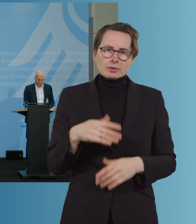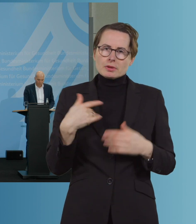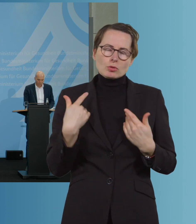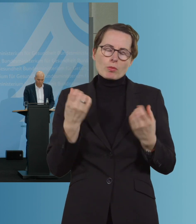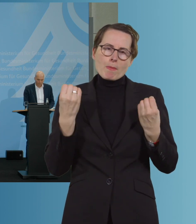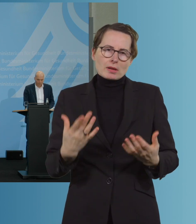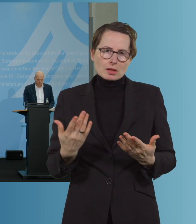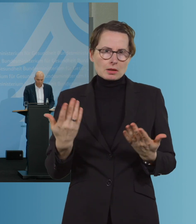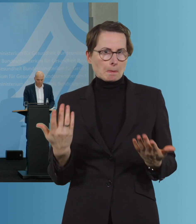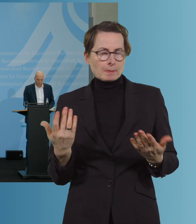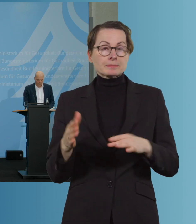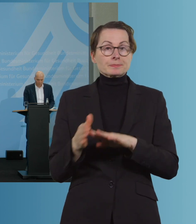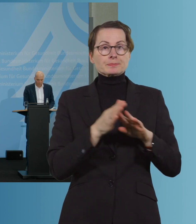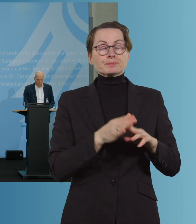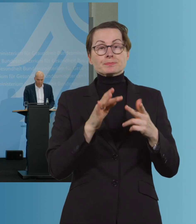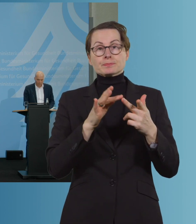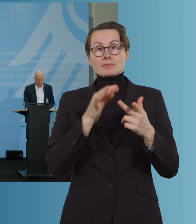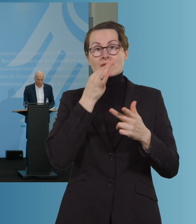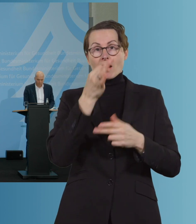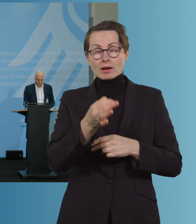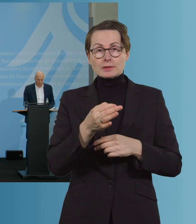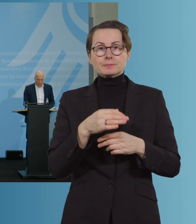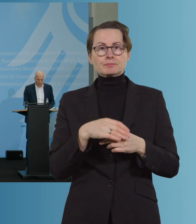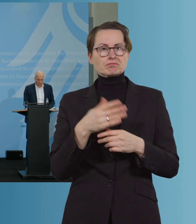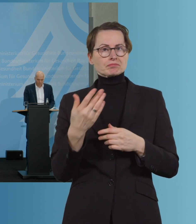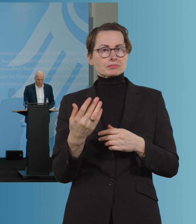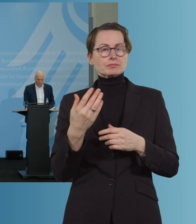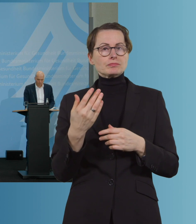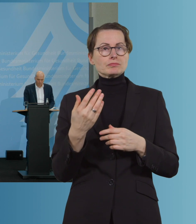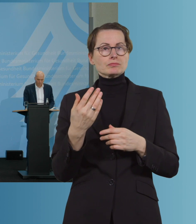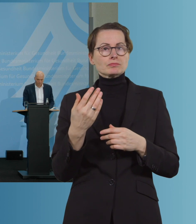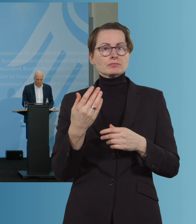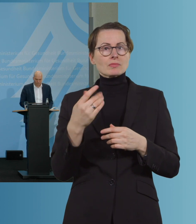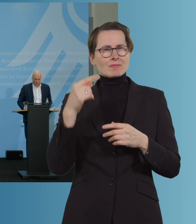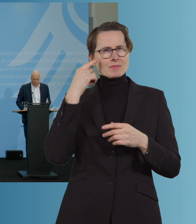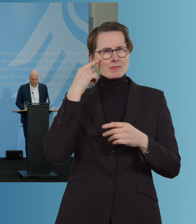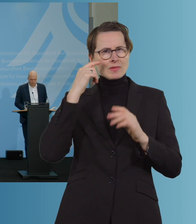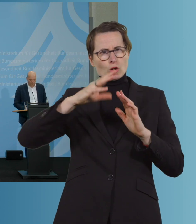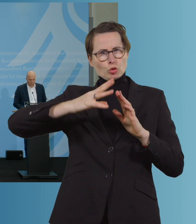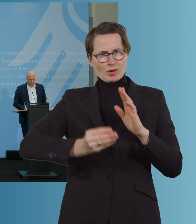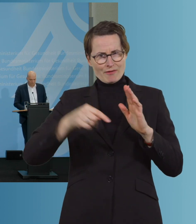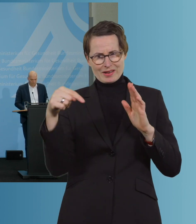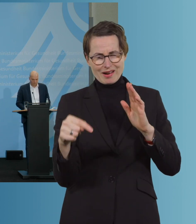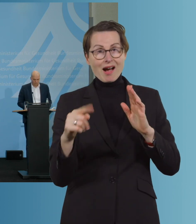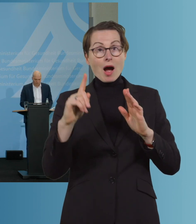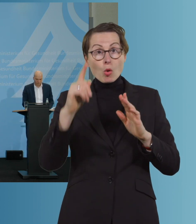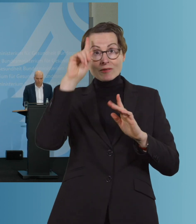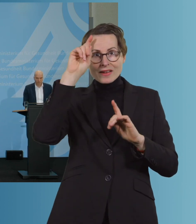zweitens können Sie was sagen über die Wirkung der Impfstoffe auf die südafrikanische Variante, weil es da ja besorgniserregende Berichte gibt, dass